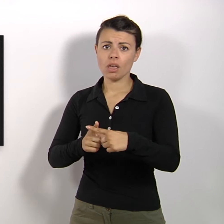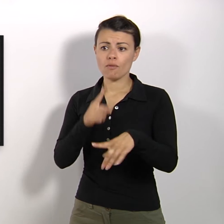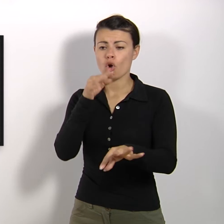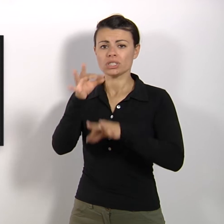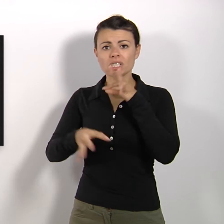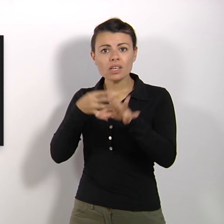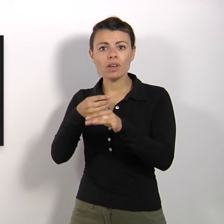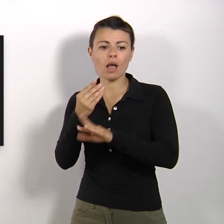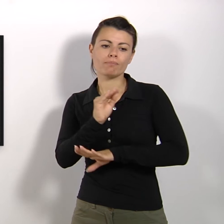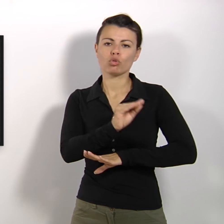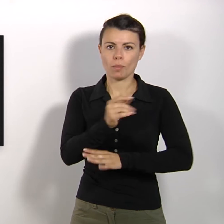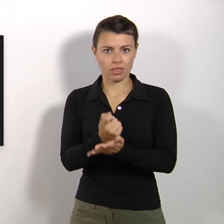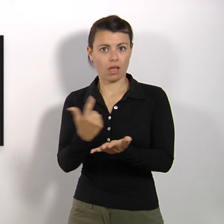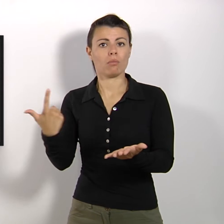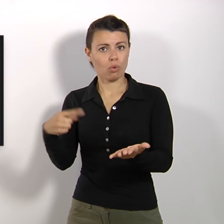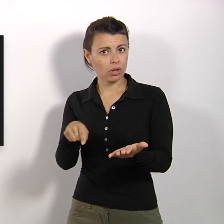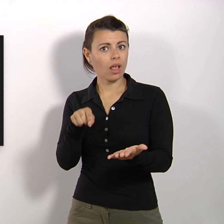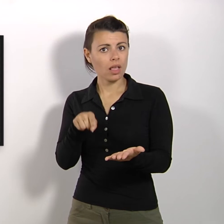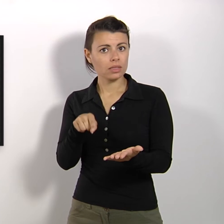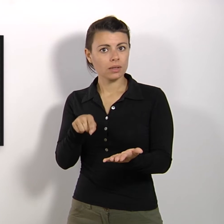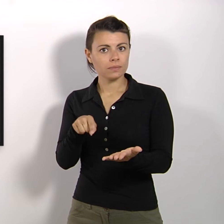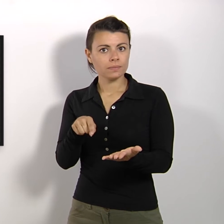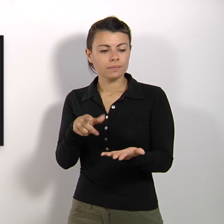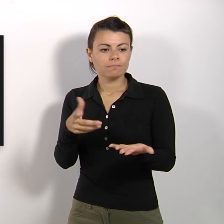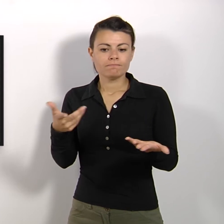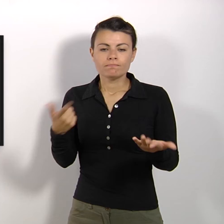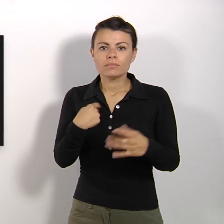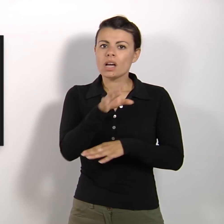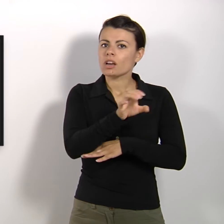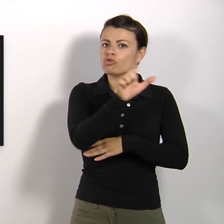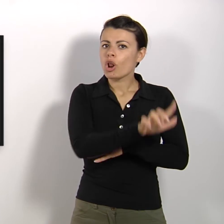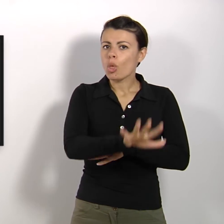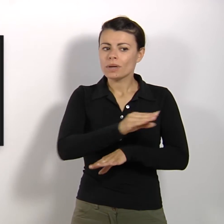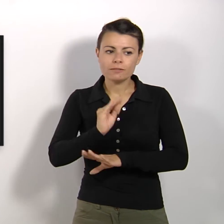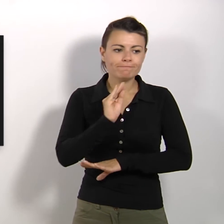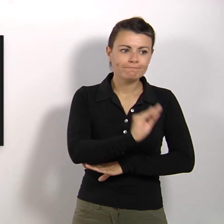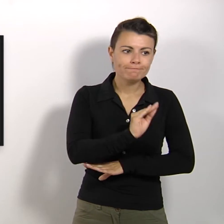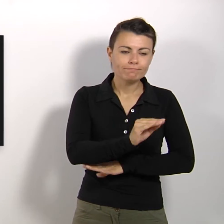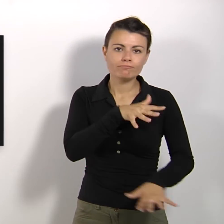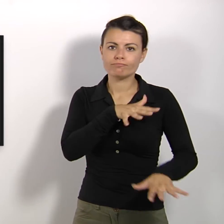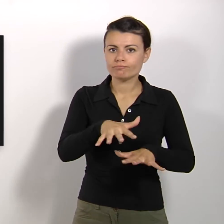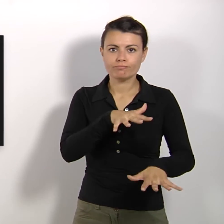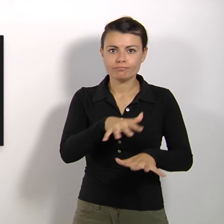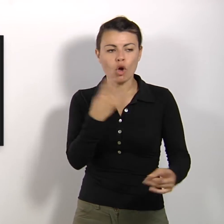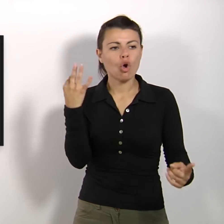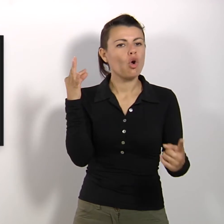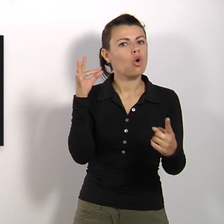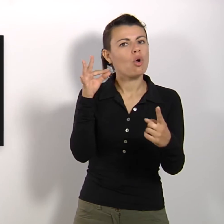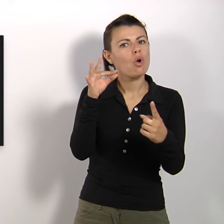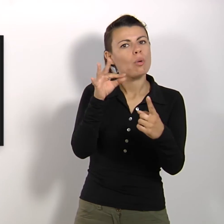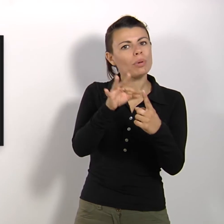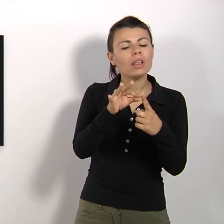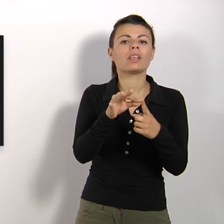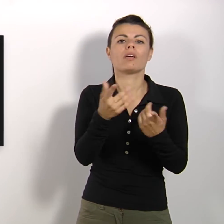importante o comunque una richiesta importante che viene fatta a Regione Lombardia perché continua a supportare